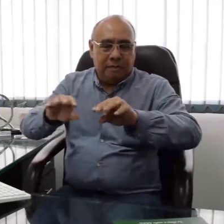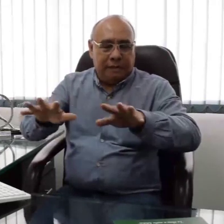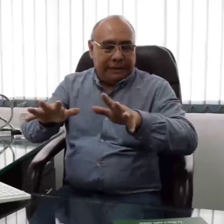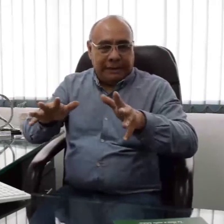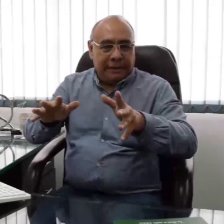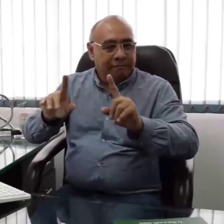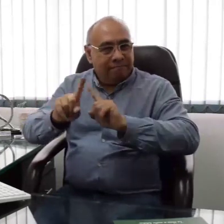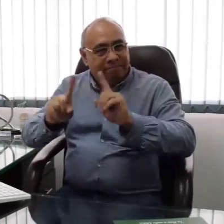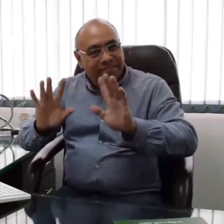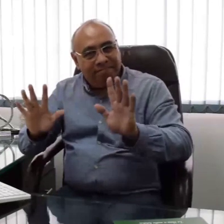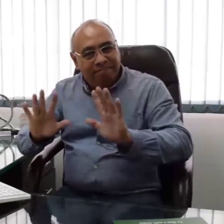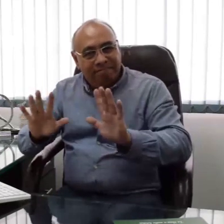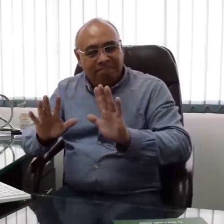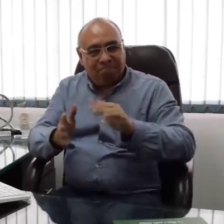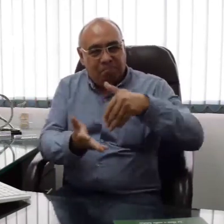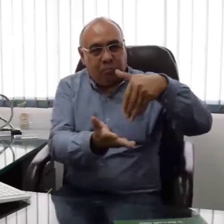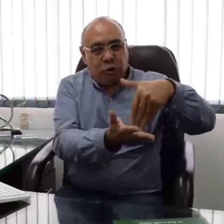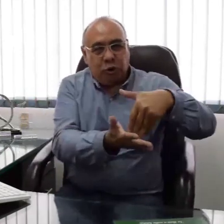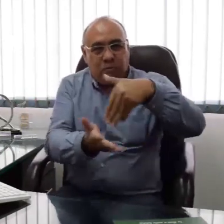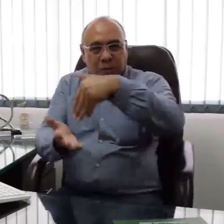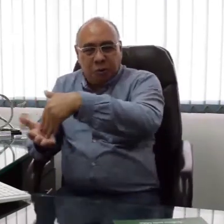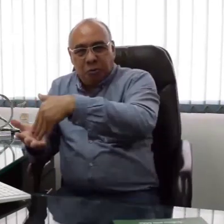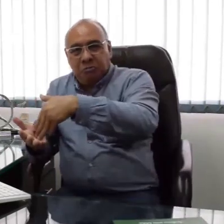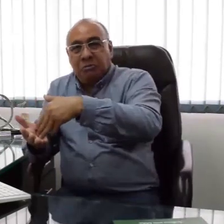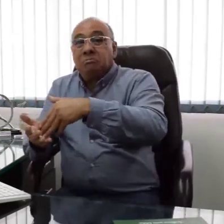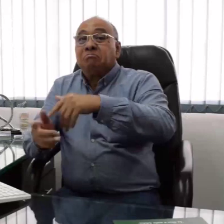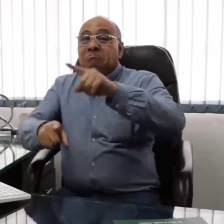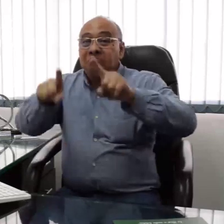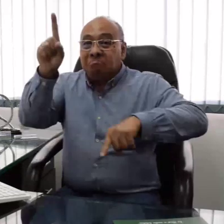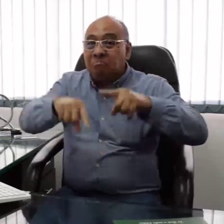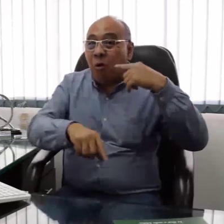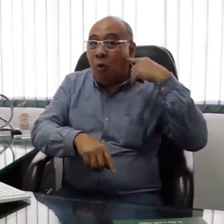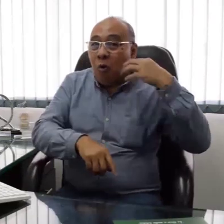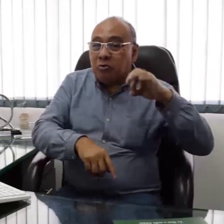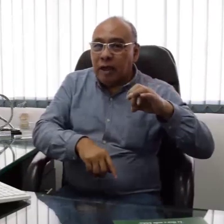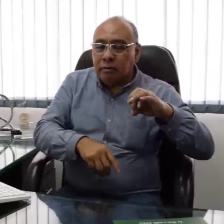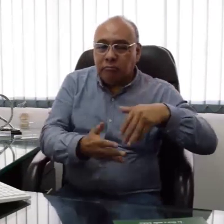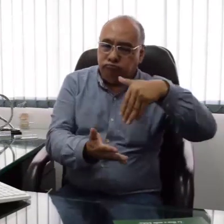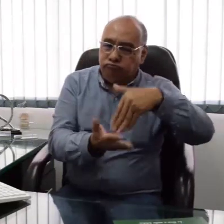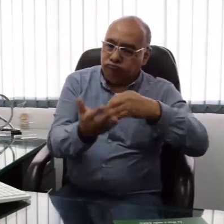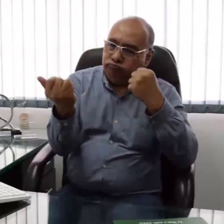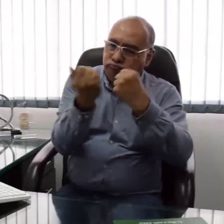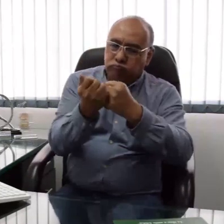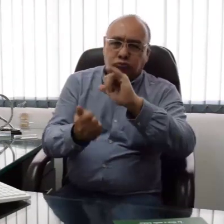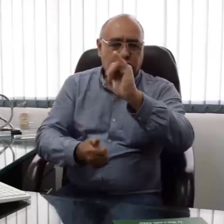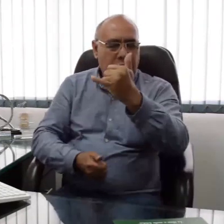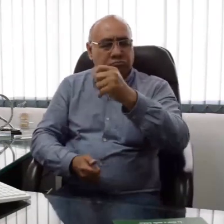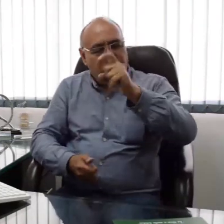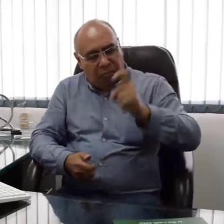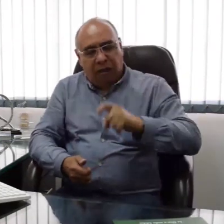señas. Sobre lo anterior, se ha generado un debate polarizado entre algunas personas oyentes que defienden que son las personas